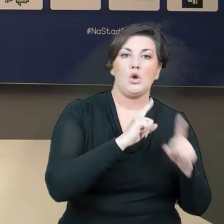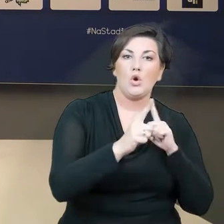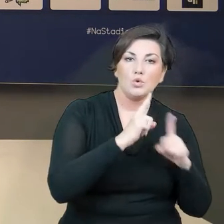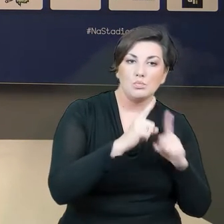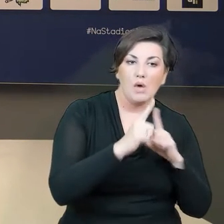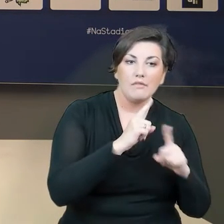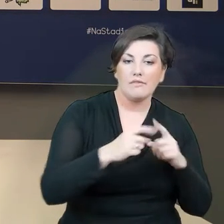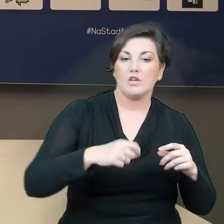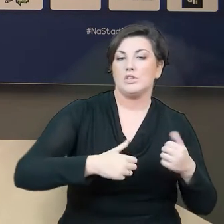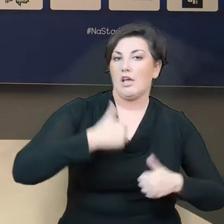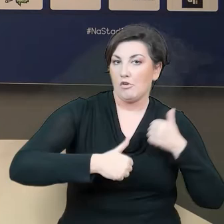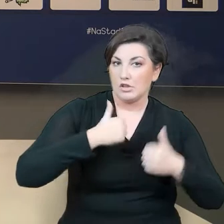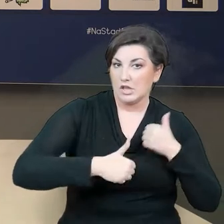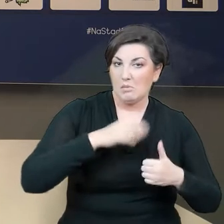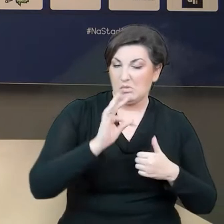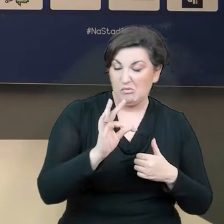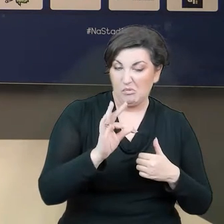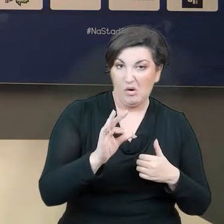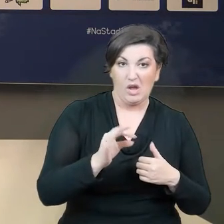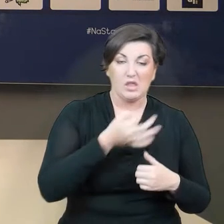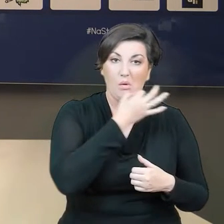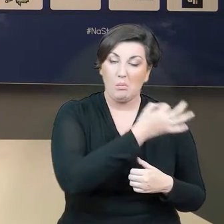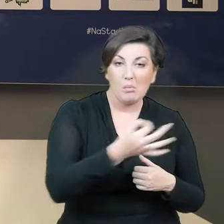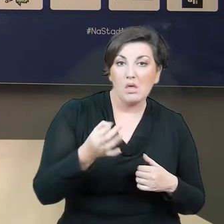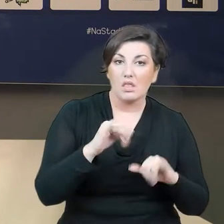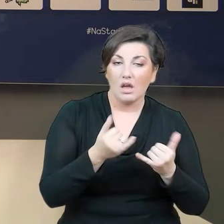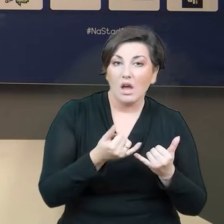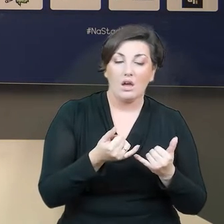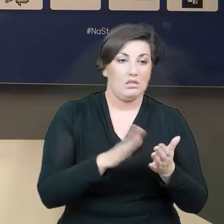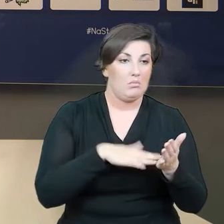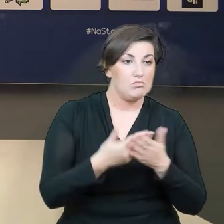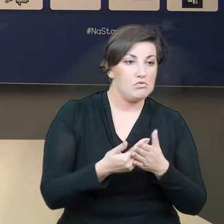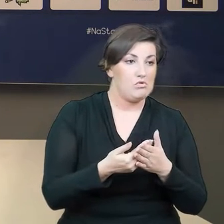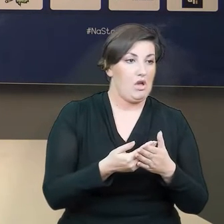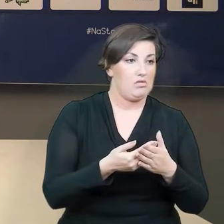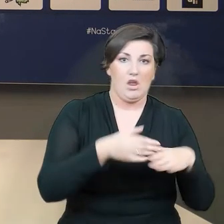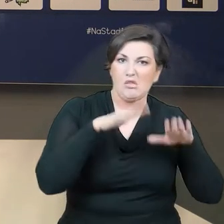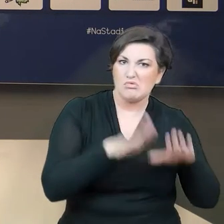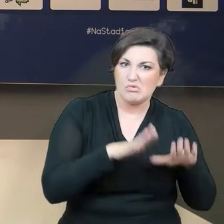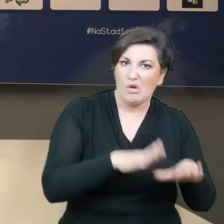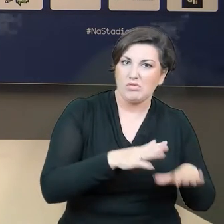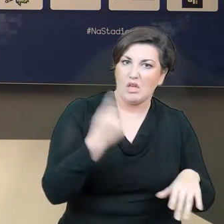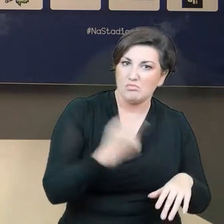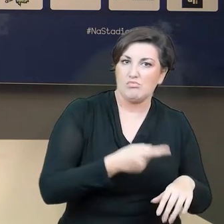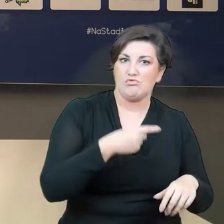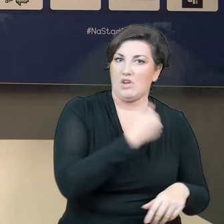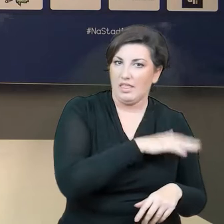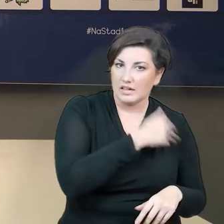podkreśla Pan, że to czas walki o pozostanie w Ekstraklasie? Czy stara się Pan skupiać na zadaniach boiskowych, najbliższym rywalu i tak dalej? No